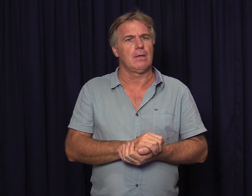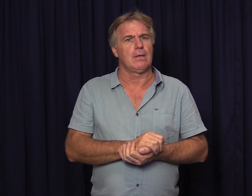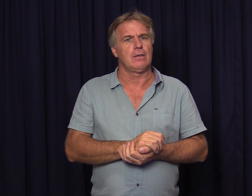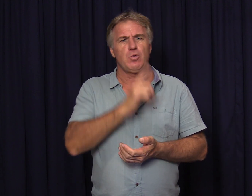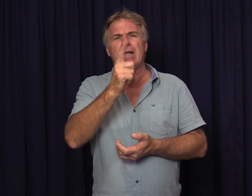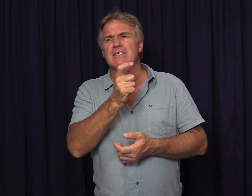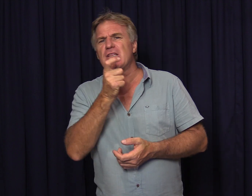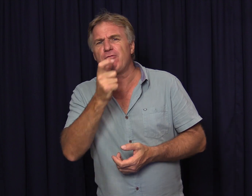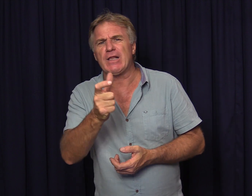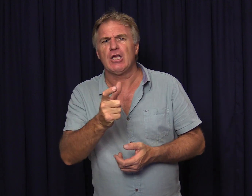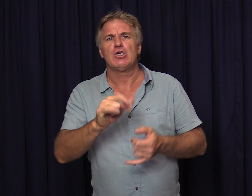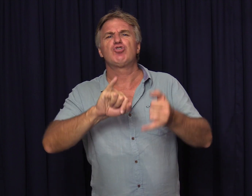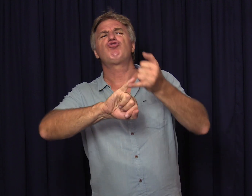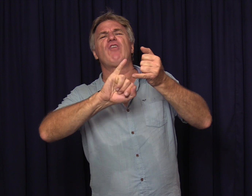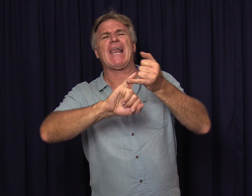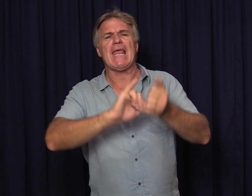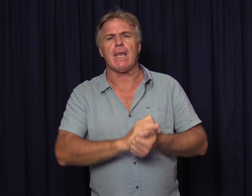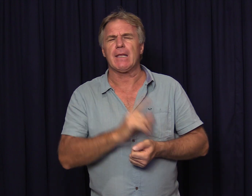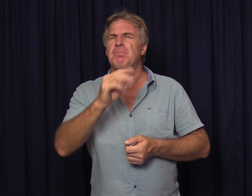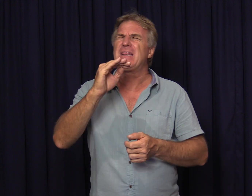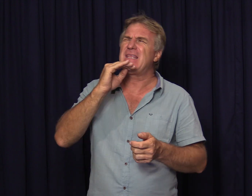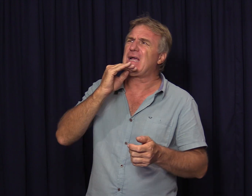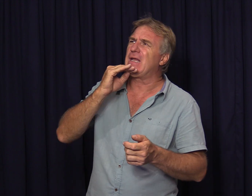die hoorde is het die woord souverein dit beteken